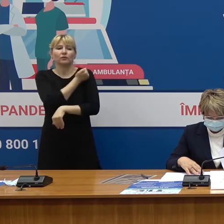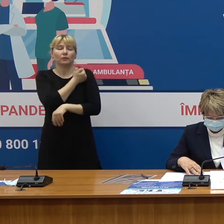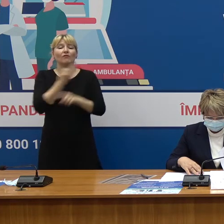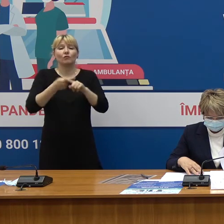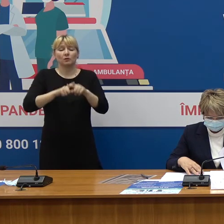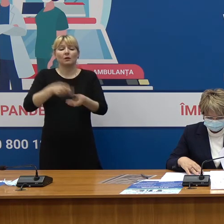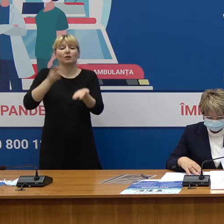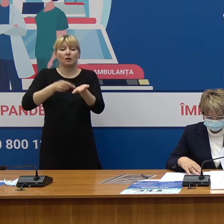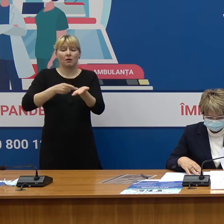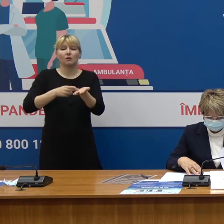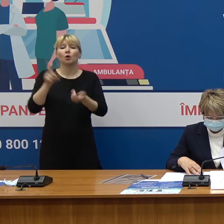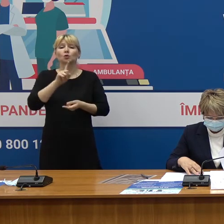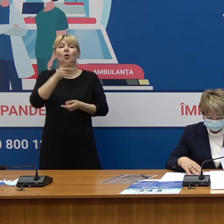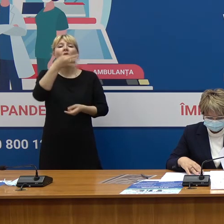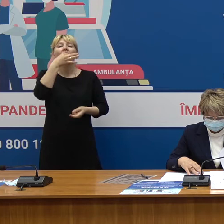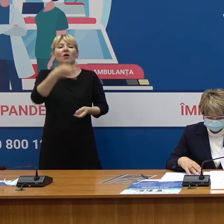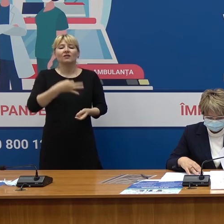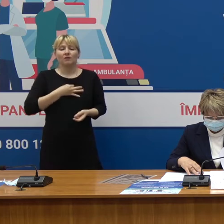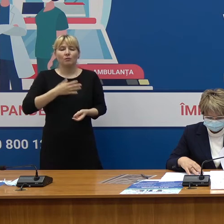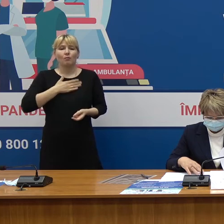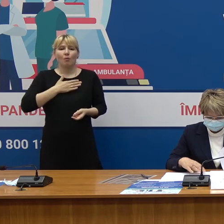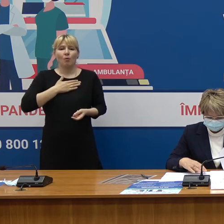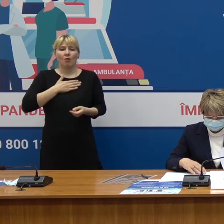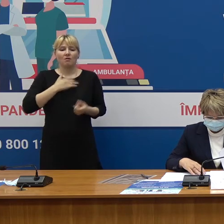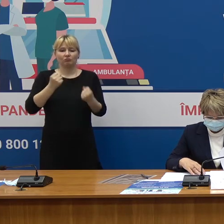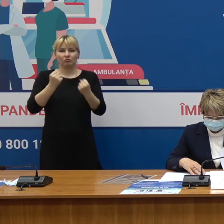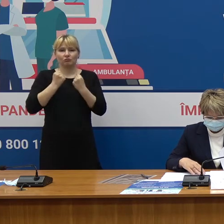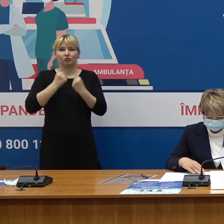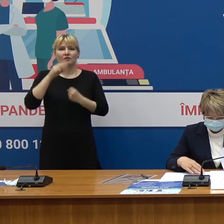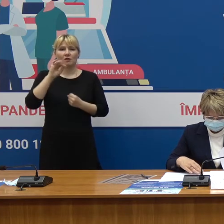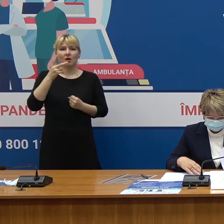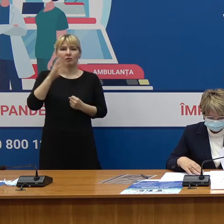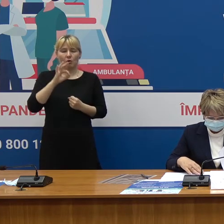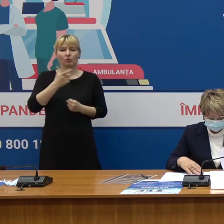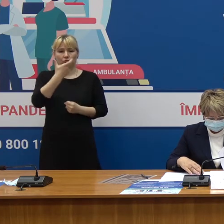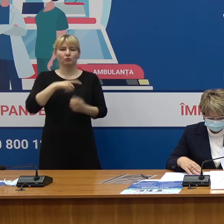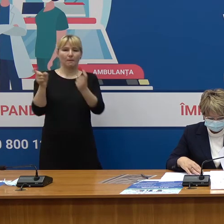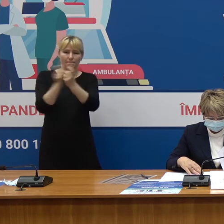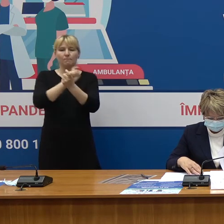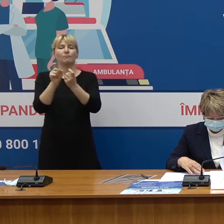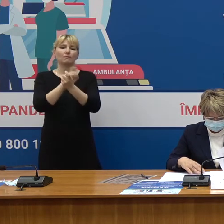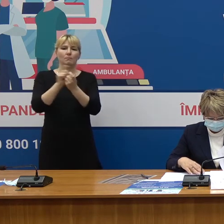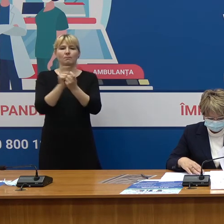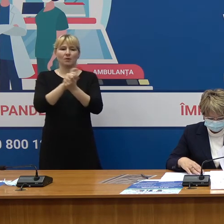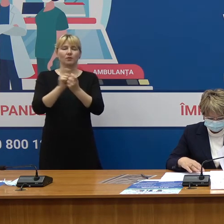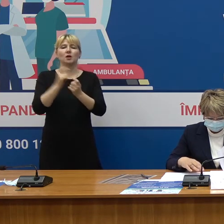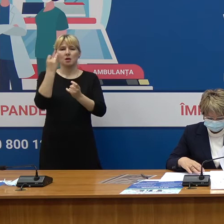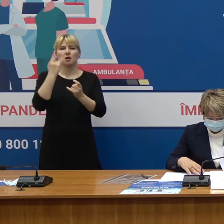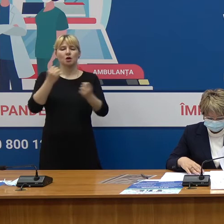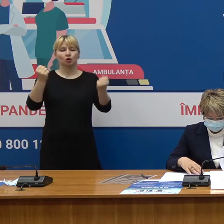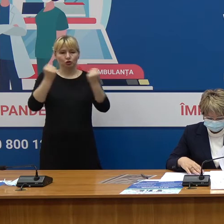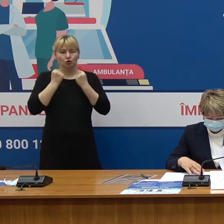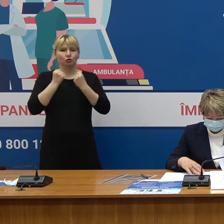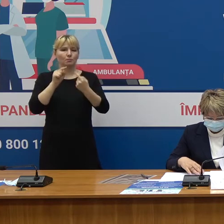deci, răspunsul imun și că organismul nostru are capacitatea de a preveni